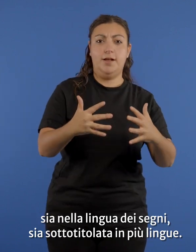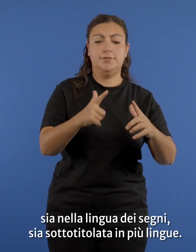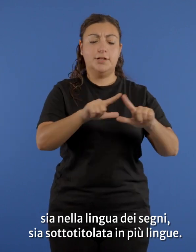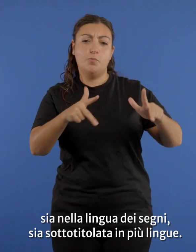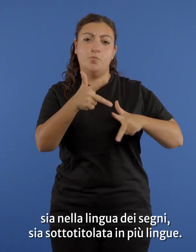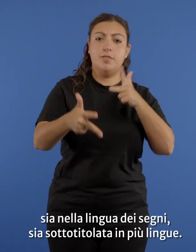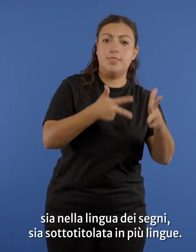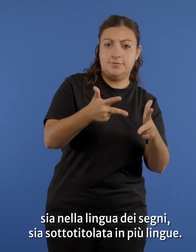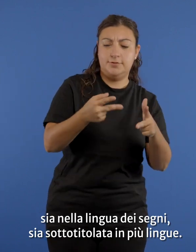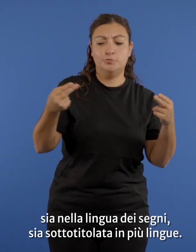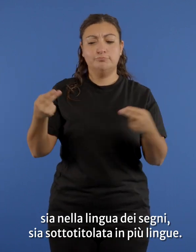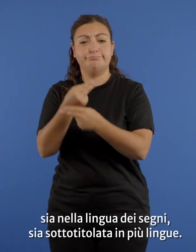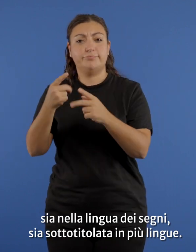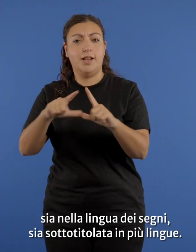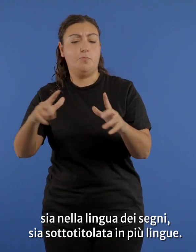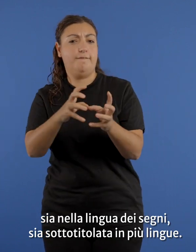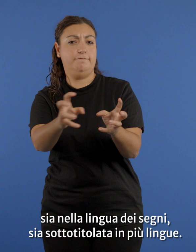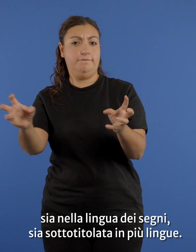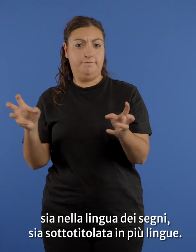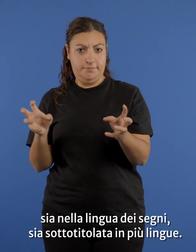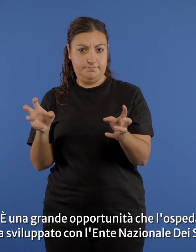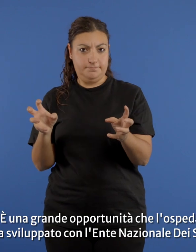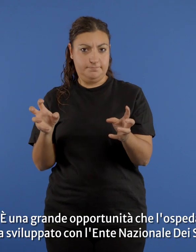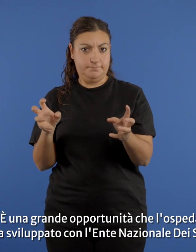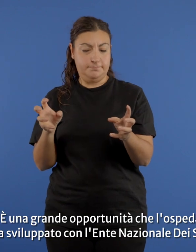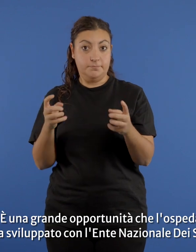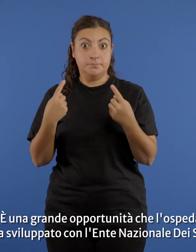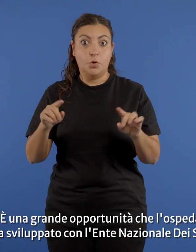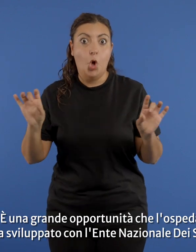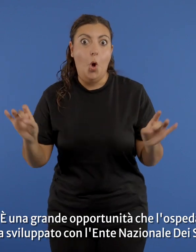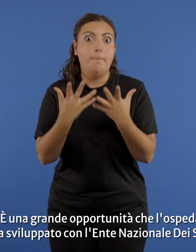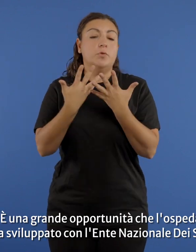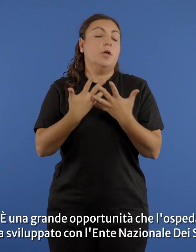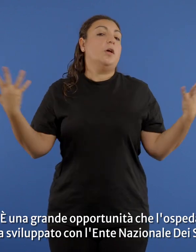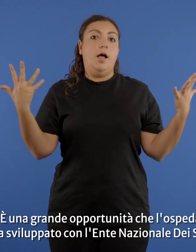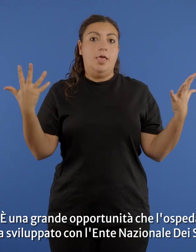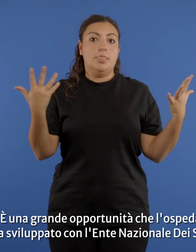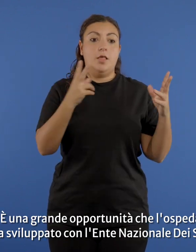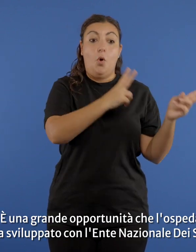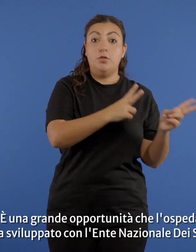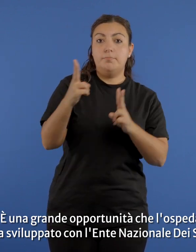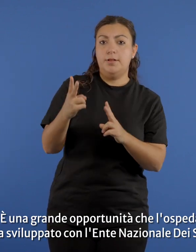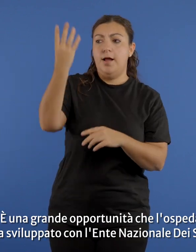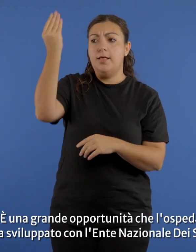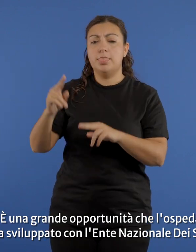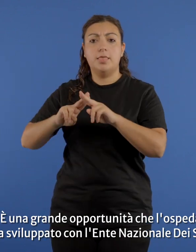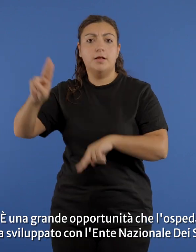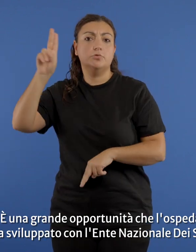sottotitolata in più lingue. È una grande opportunità che l'ospedale ha sviluppato con l'Ente Nazionale dei Sordi,